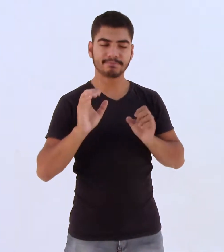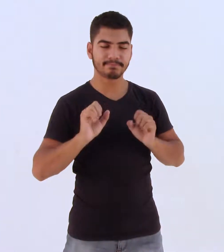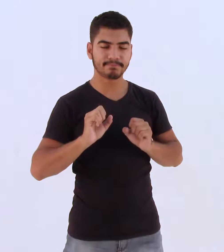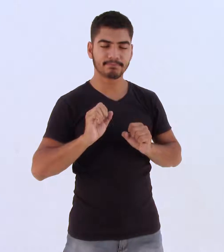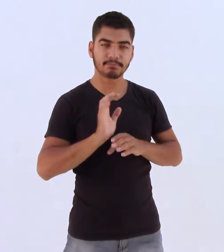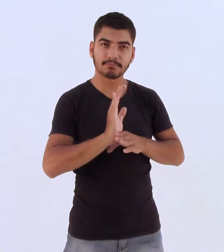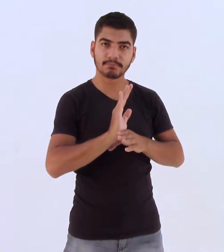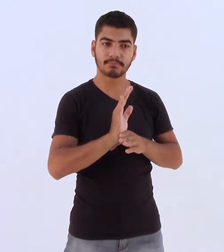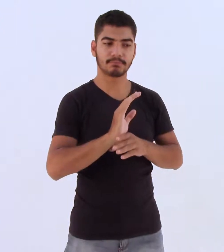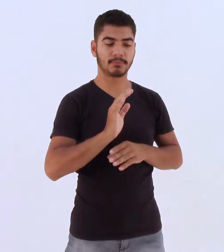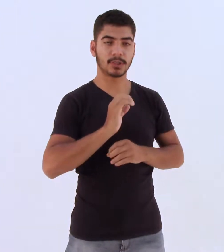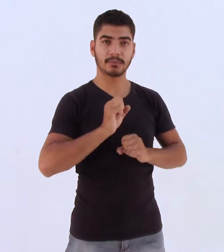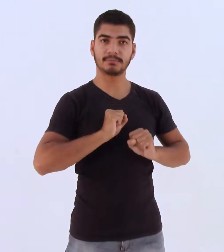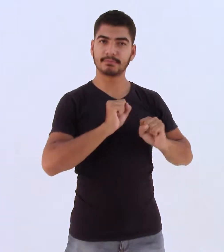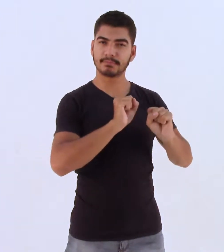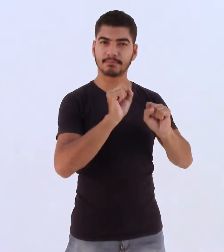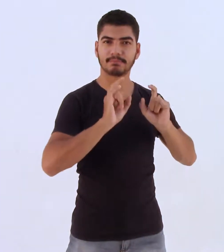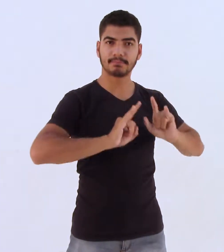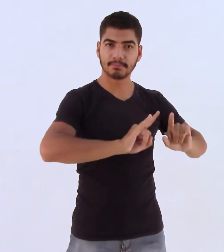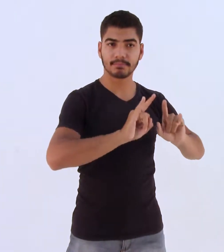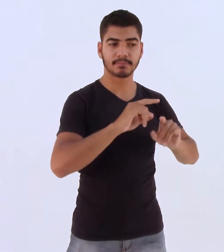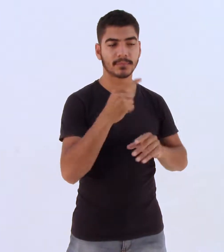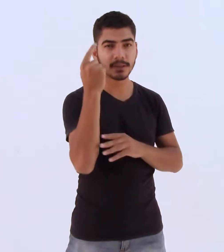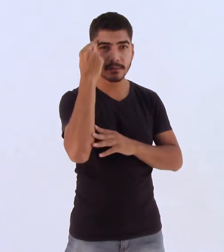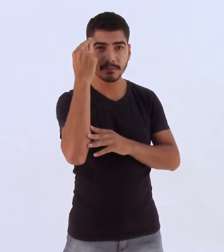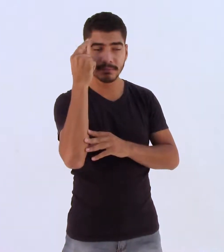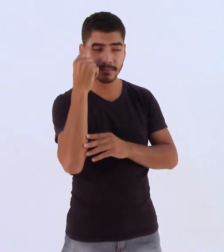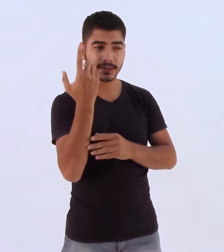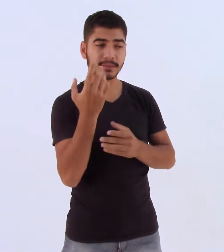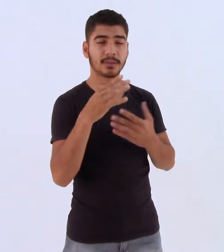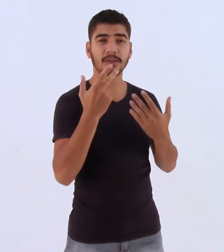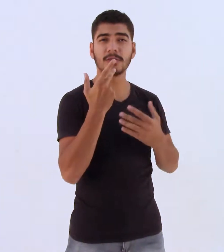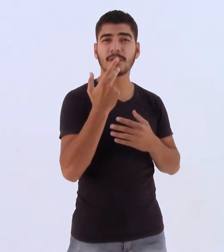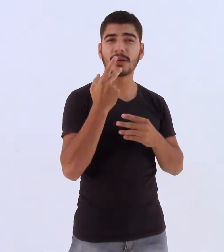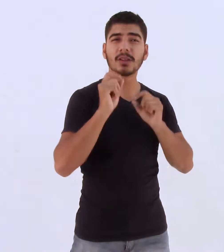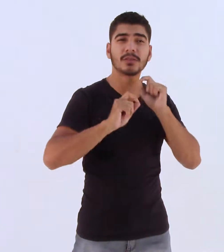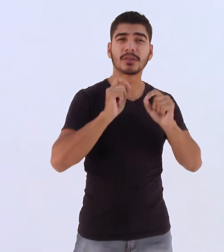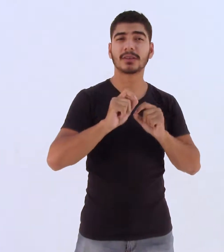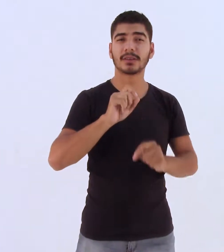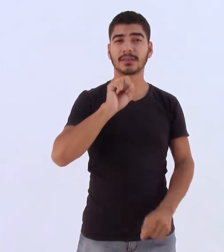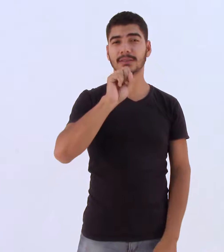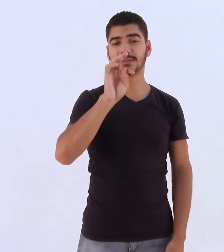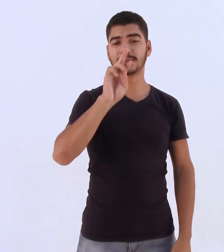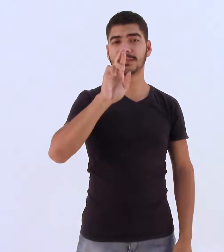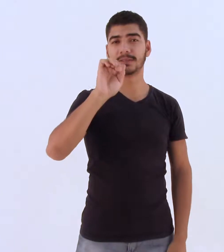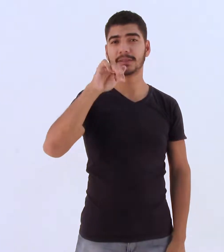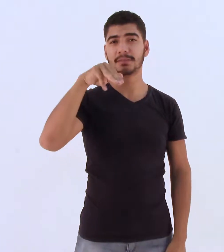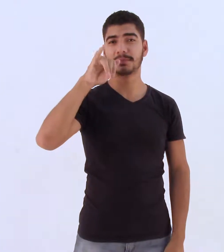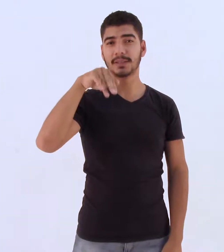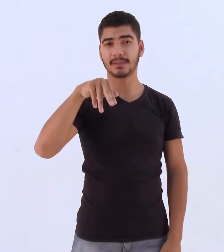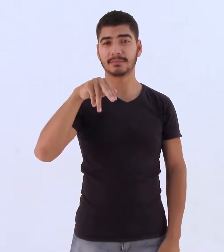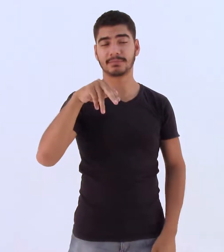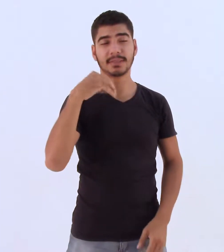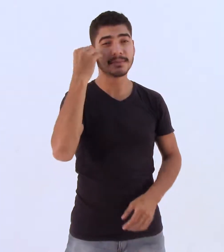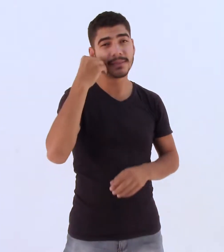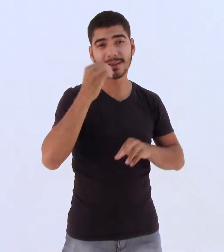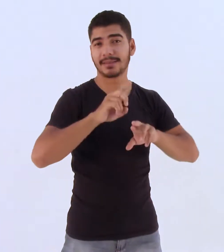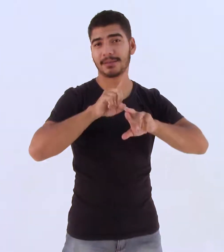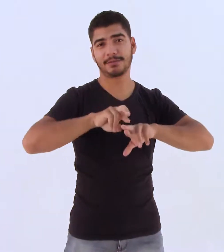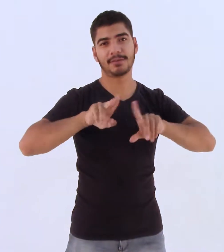o adjetivo replicante cabe como uma luva quando se trata de streaming. Afirma que a experiência é diferente e não